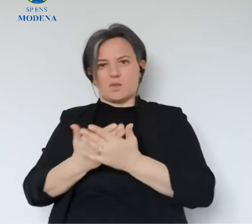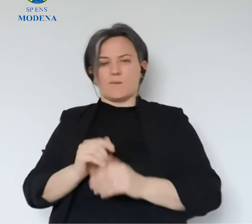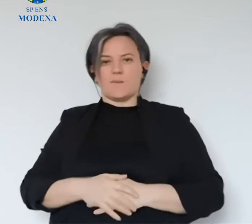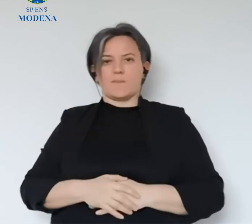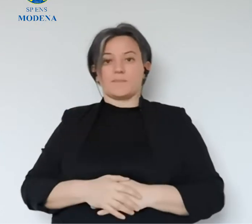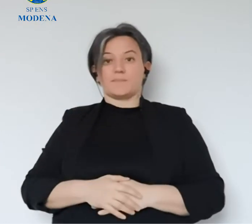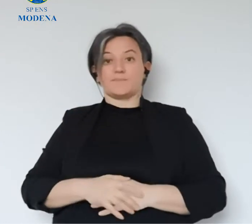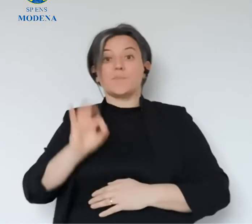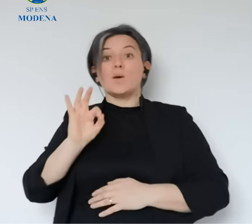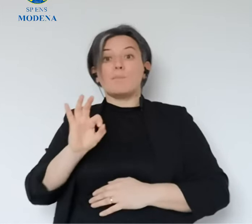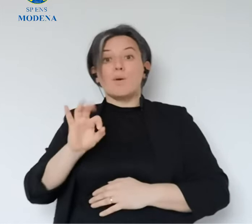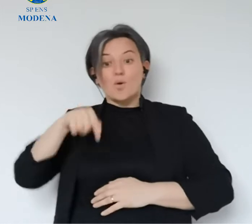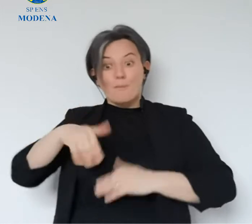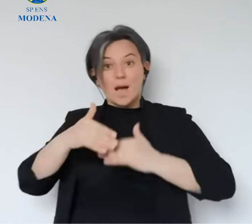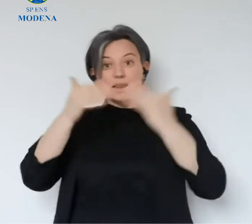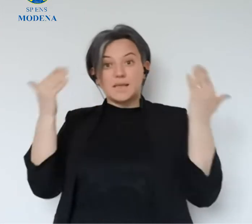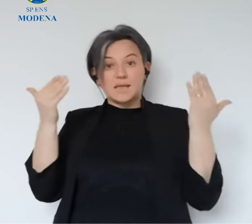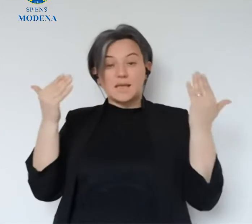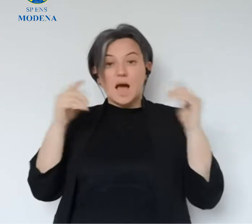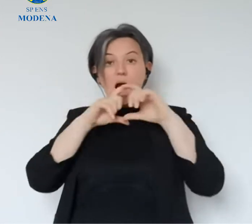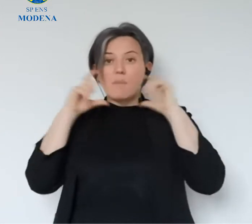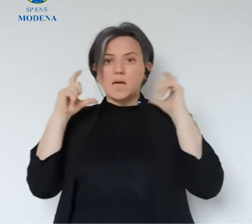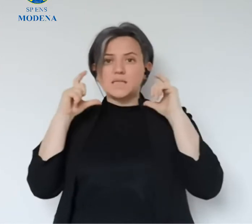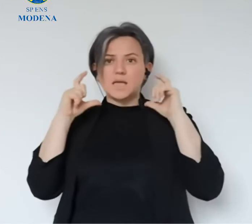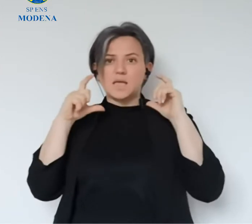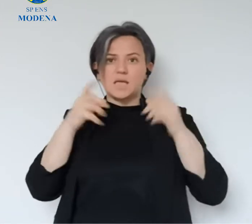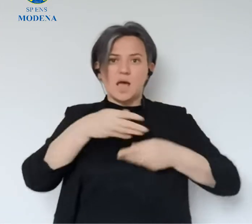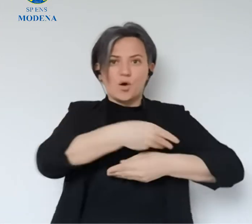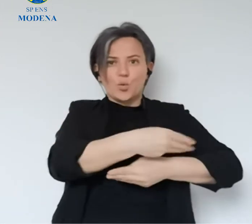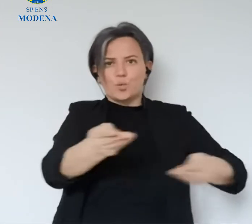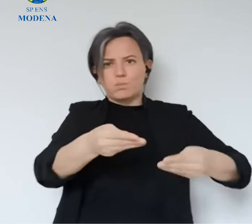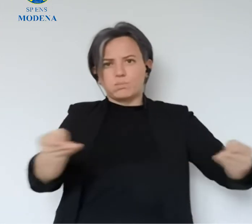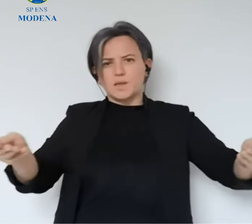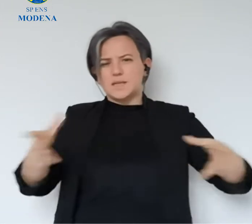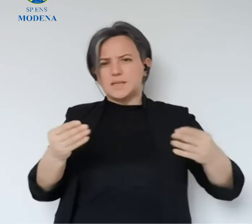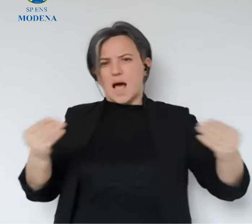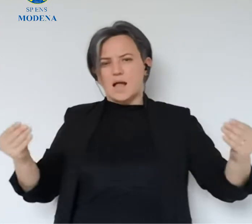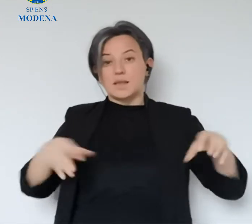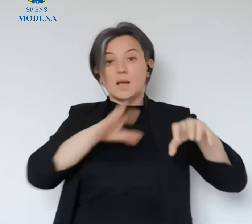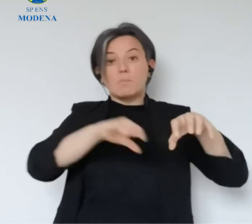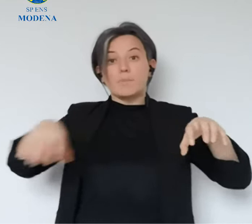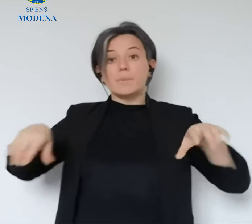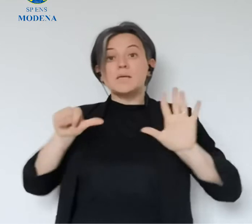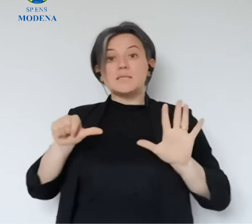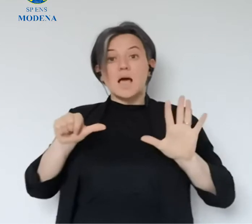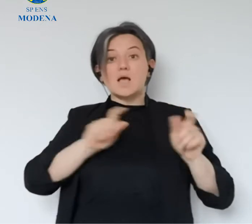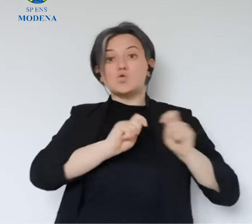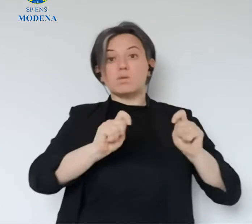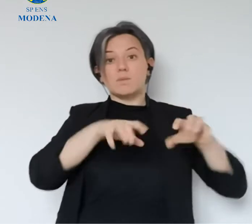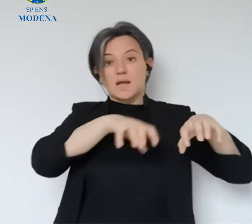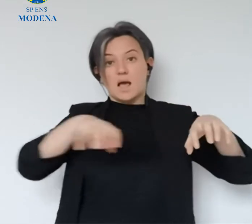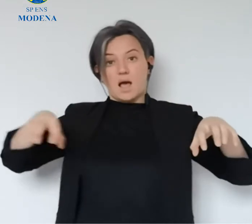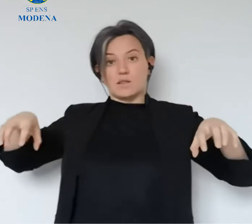ma lo dovremmo fare nei dovuti modi. A questo proposito vi segnalo che nella giornata di stamattina sono state distribuite